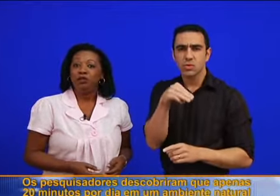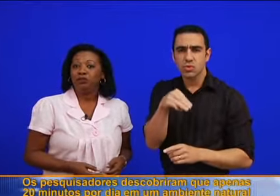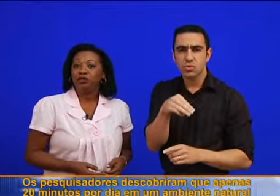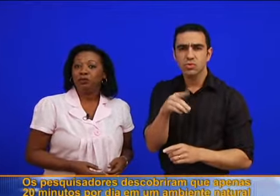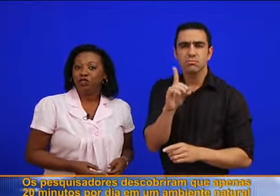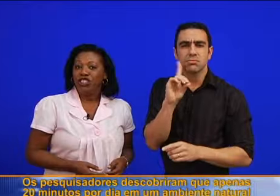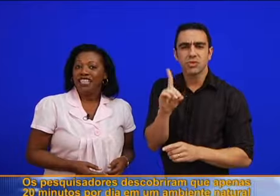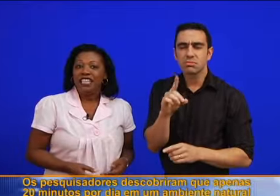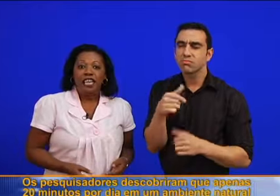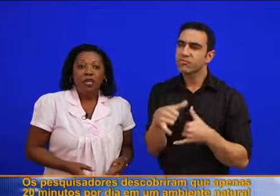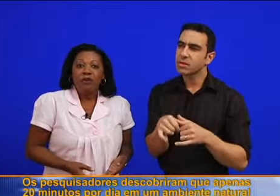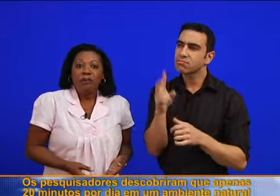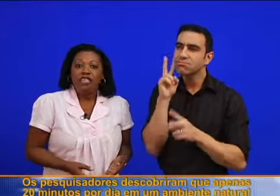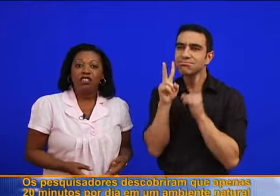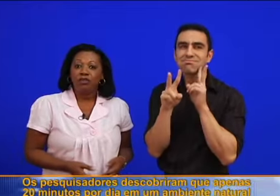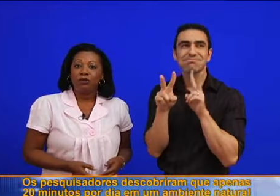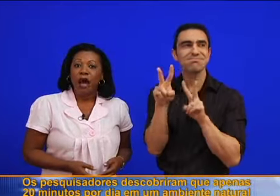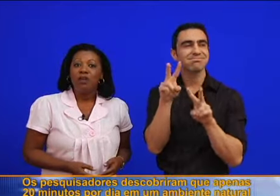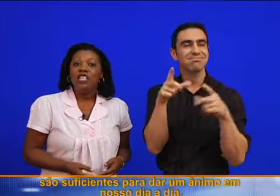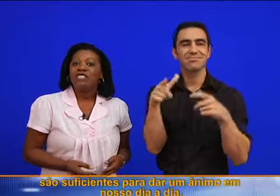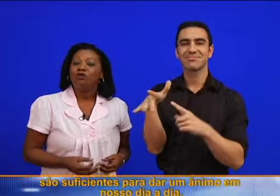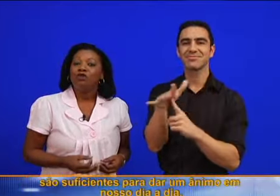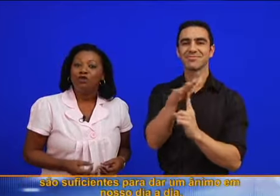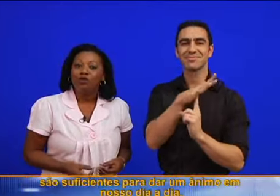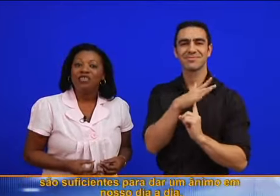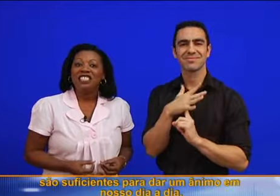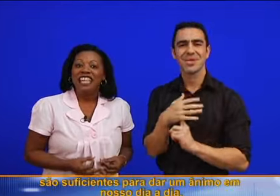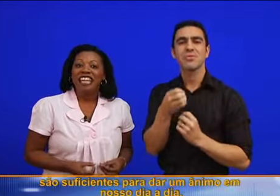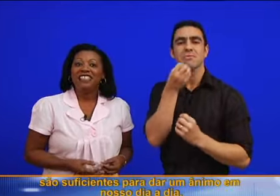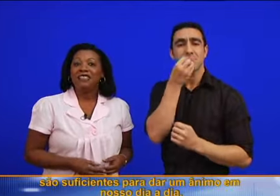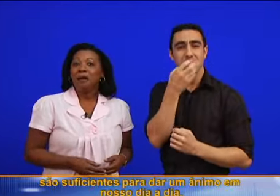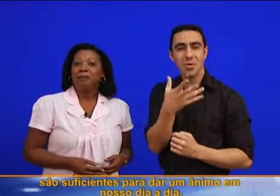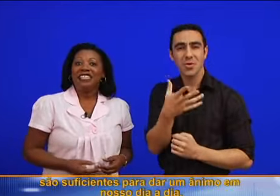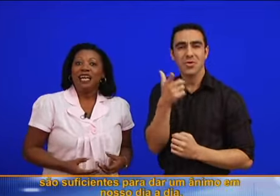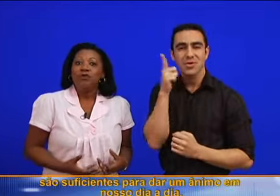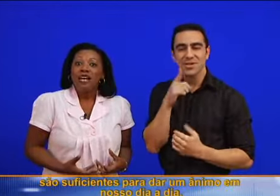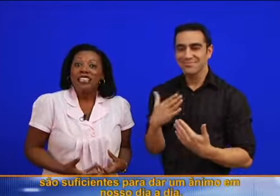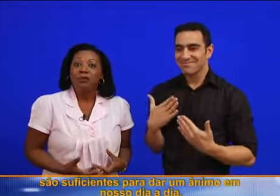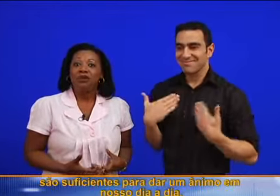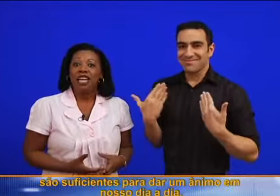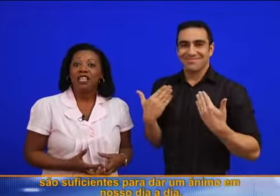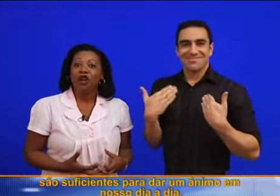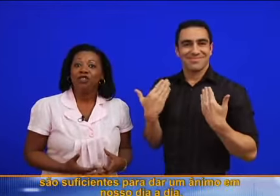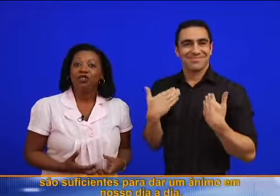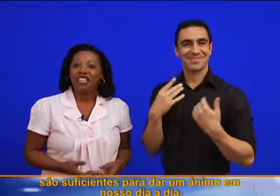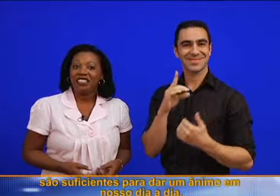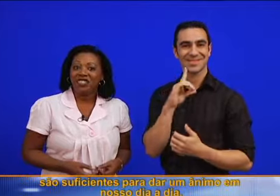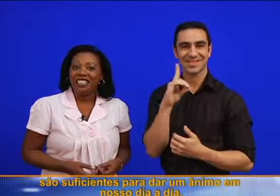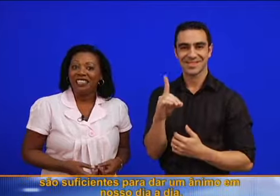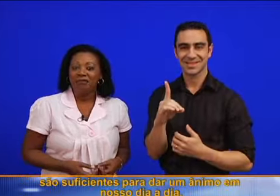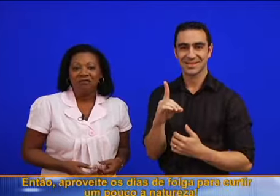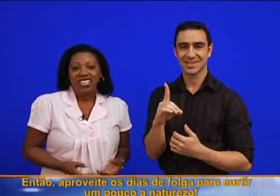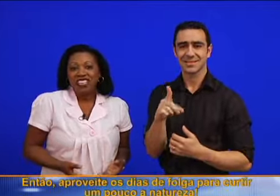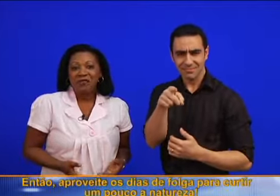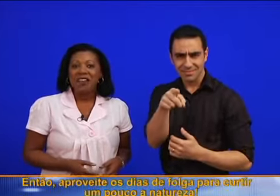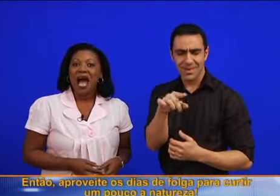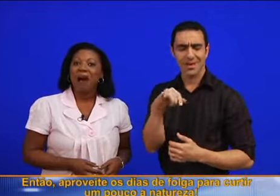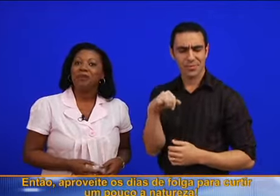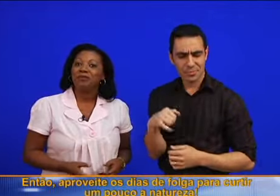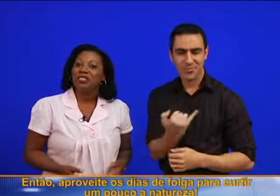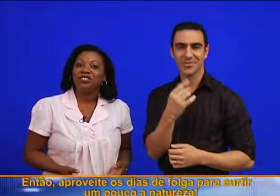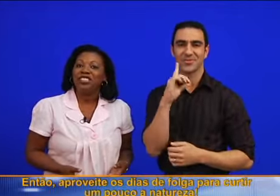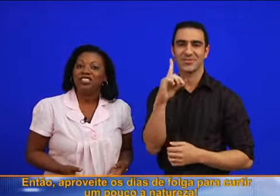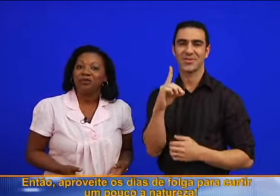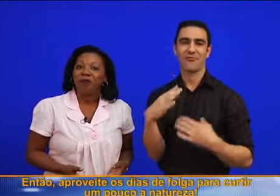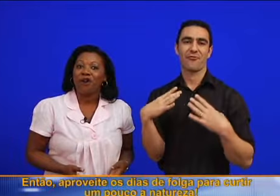20 minutos por dia em um ambiente natural são suficientes para dar um ânimo em nosso dia a dia. Então,